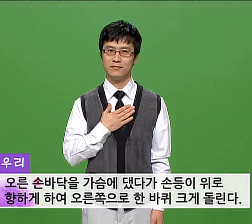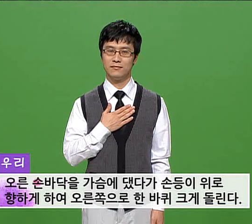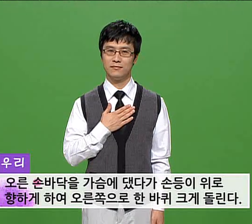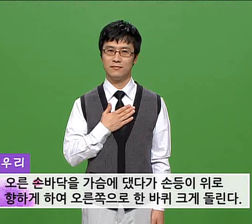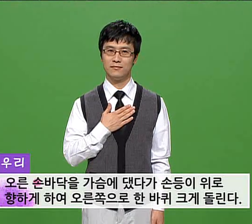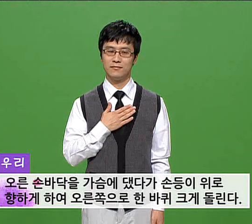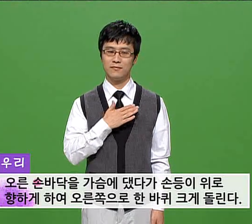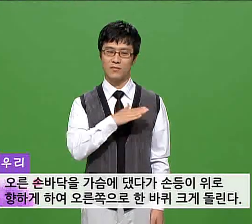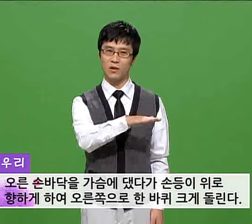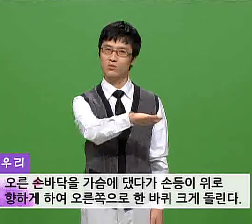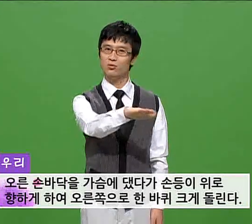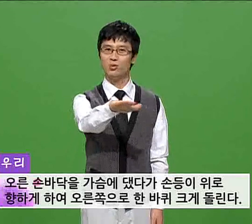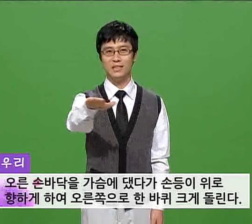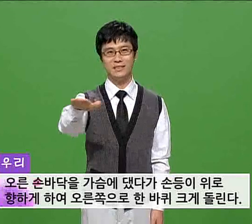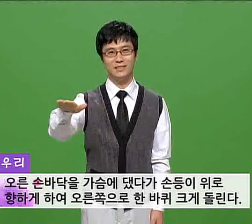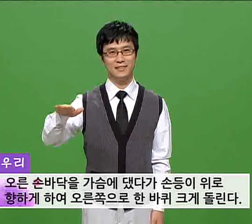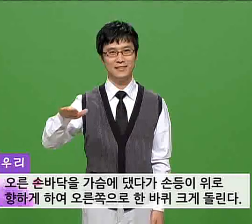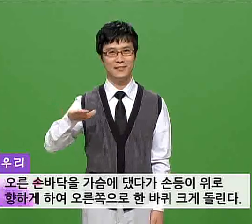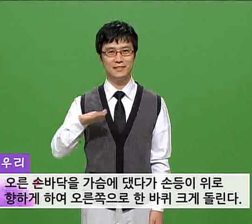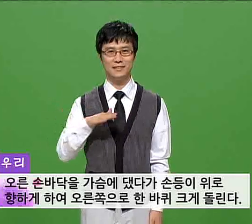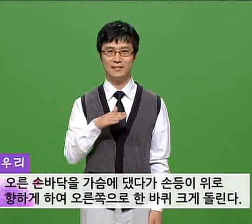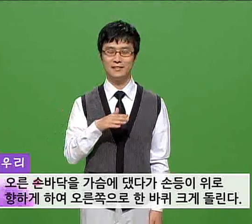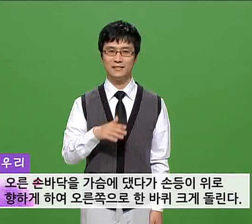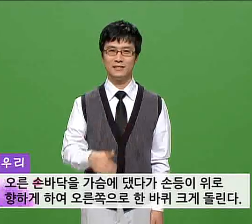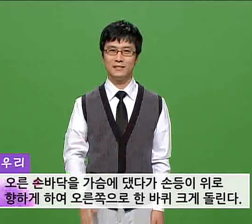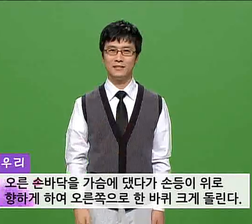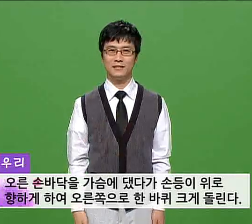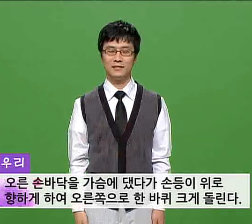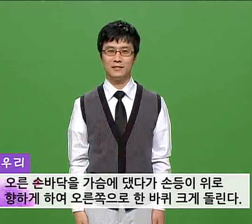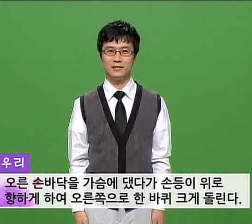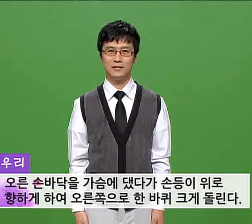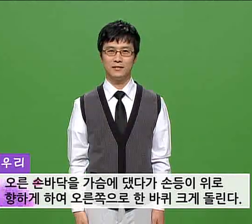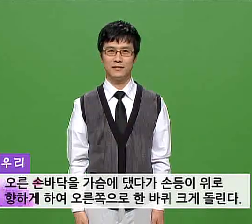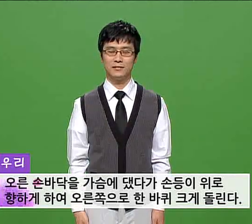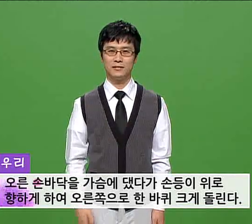한 바퀴 크게 돌립니다. 우리